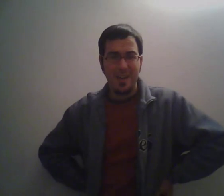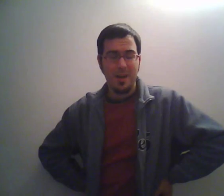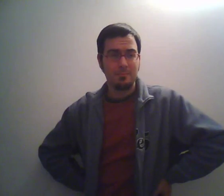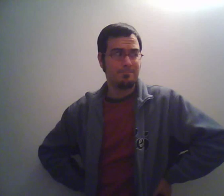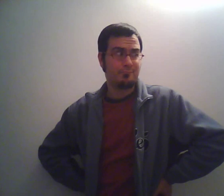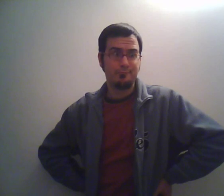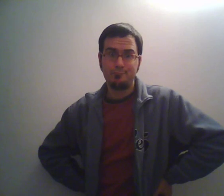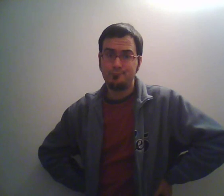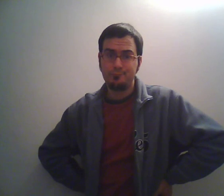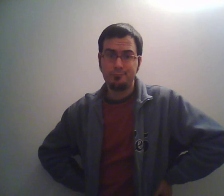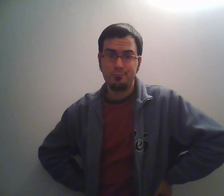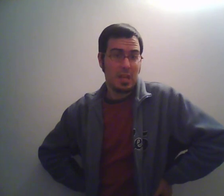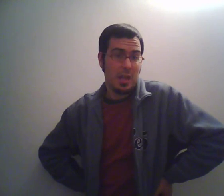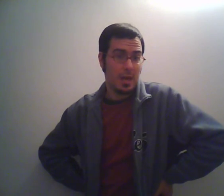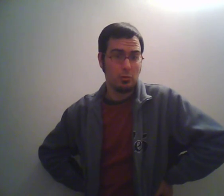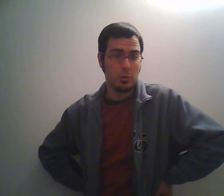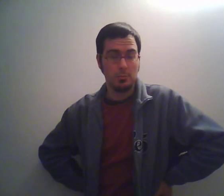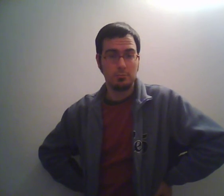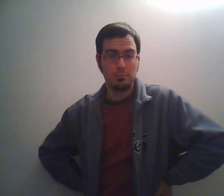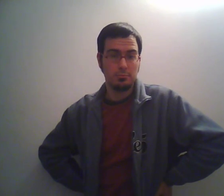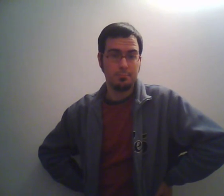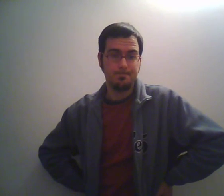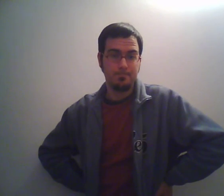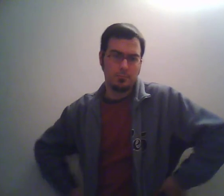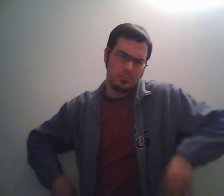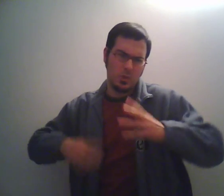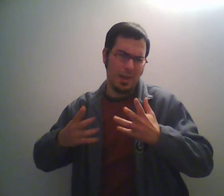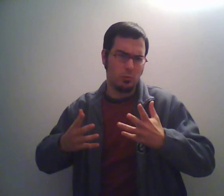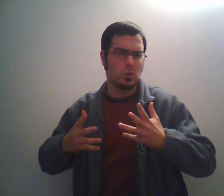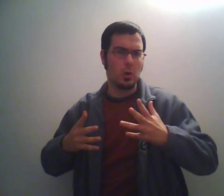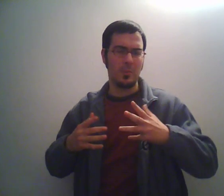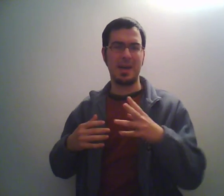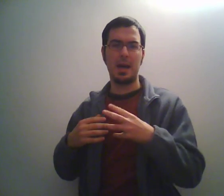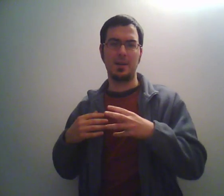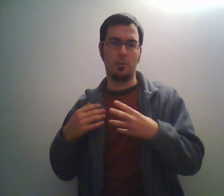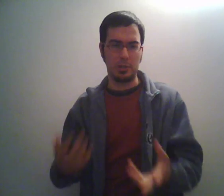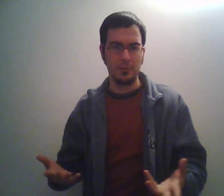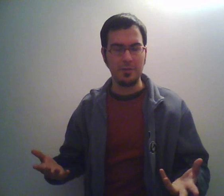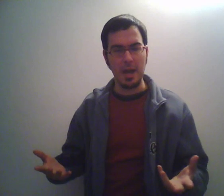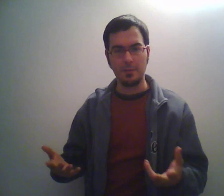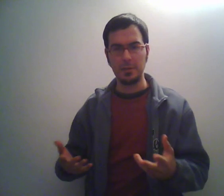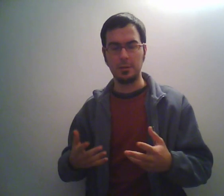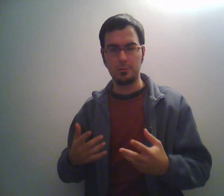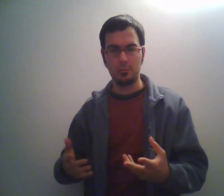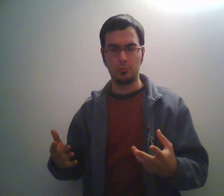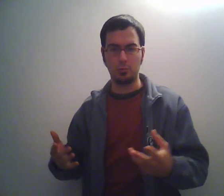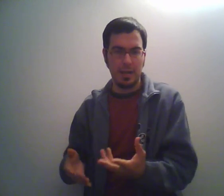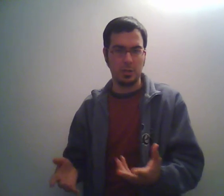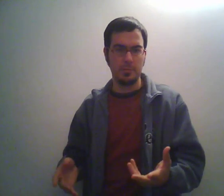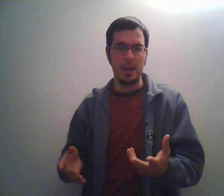è tutto non è tutto ma non potevo rivelarvi tutte le cose belle